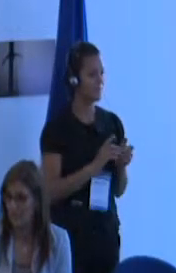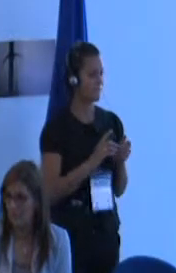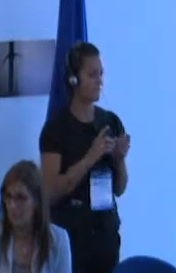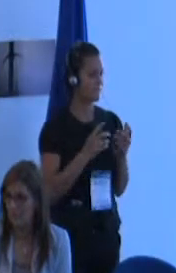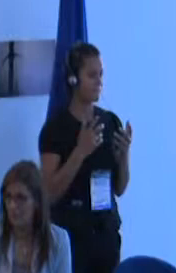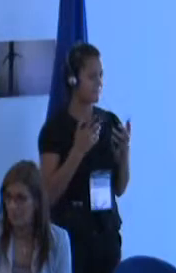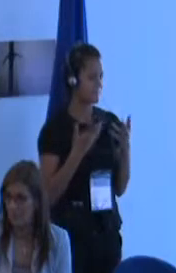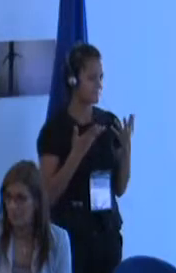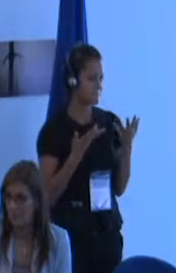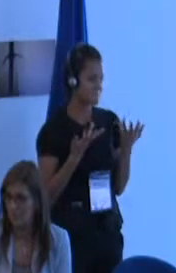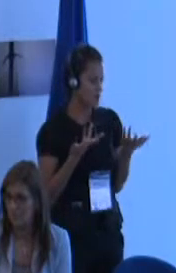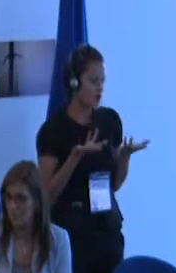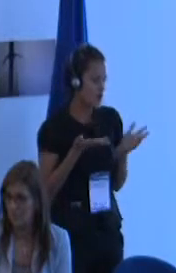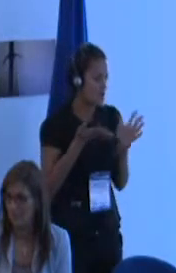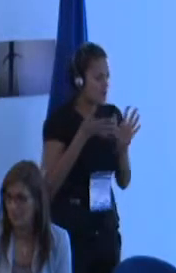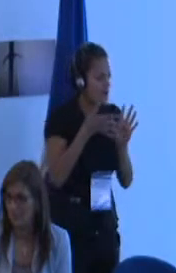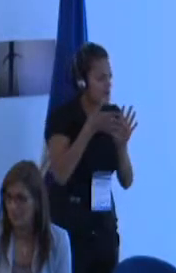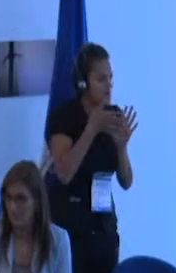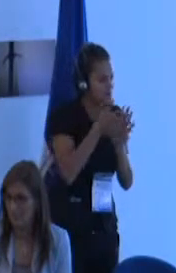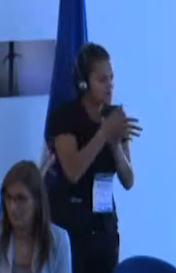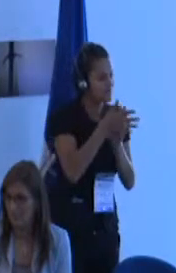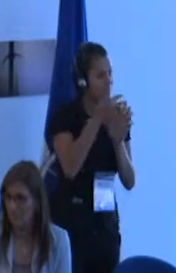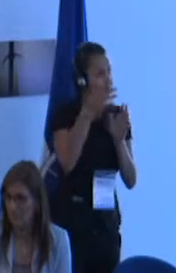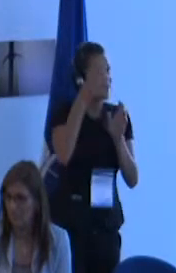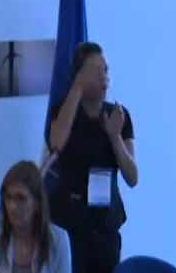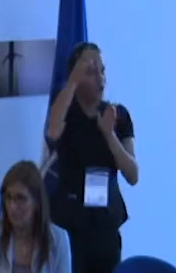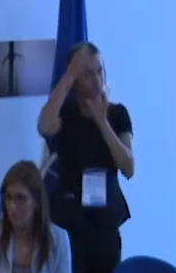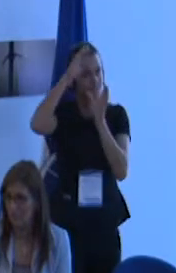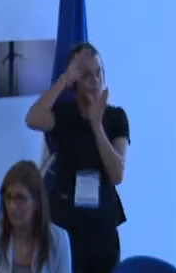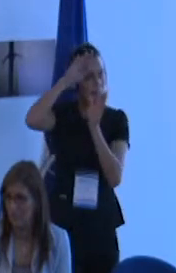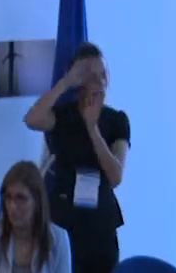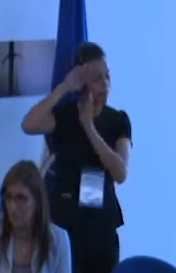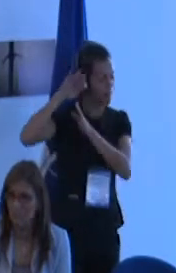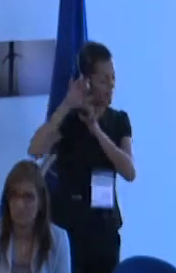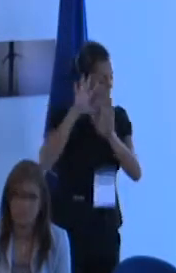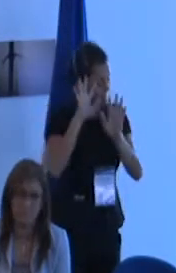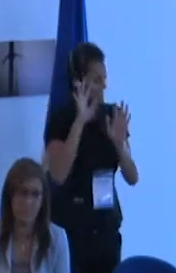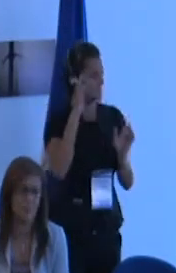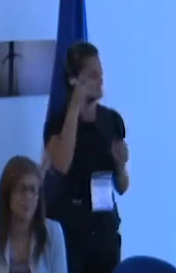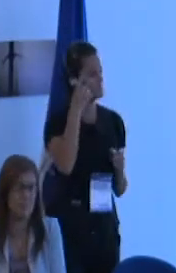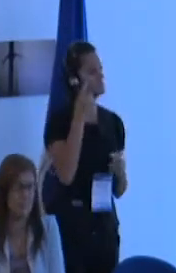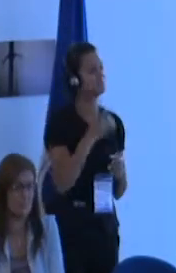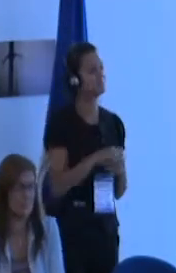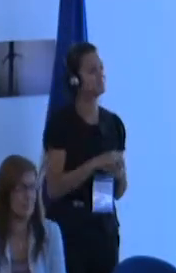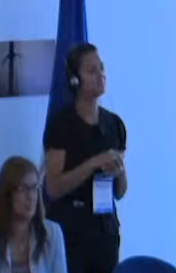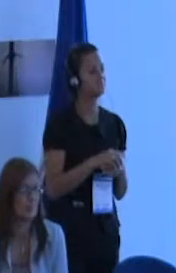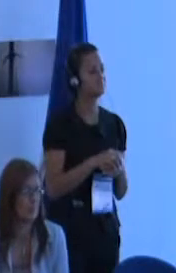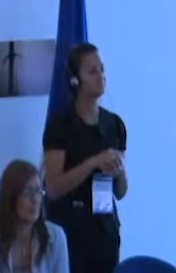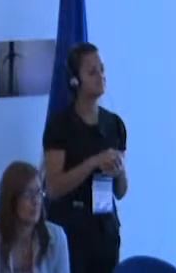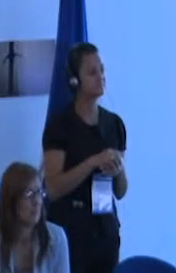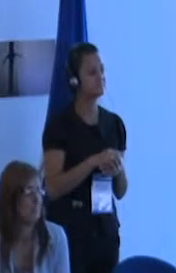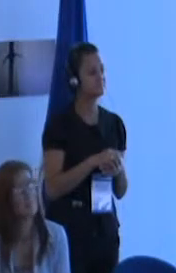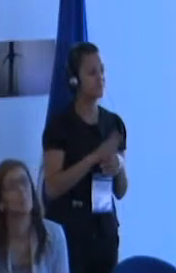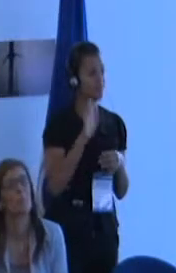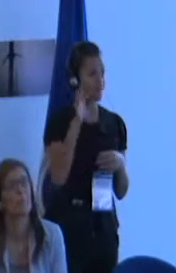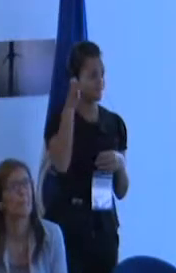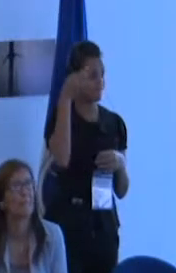pragmáticos, para servir de los conceptos. En Francia la educación nacional